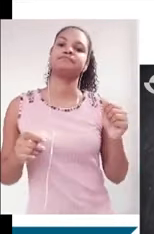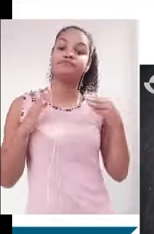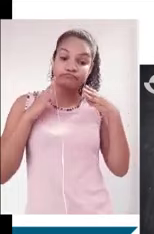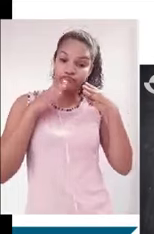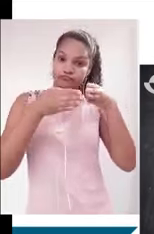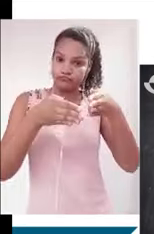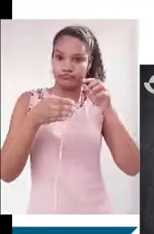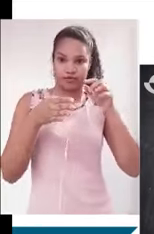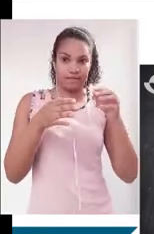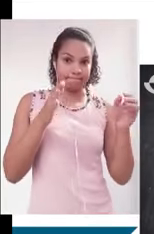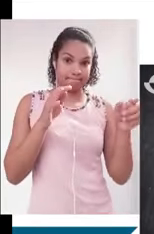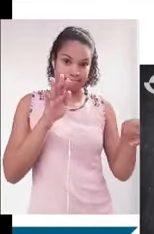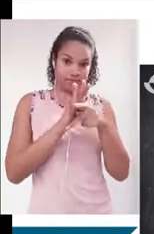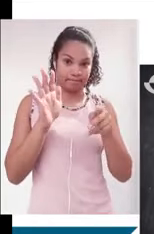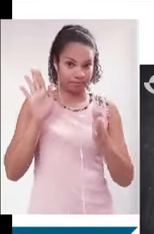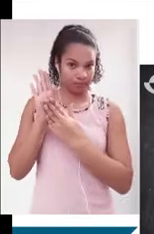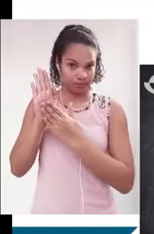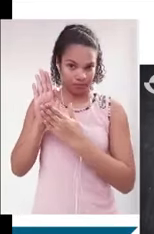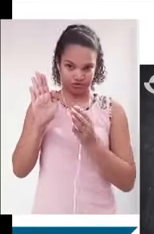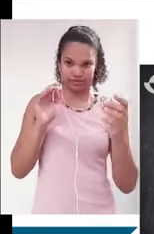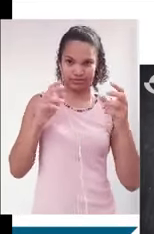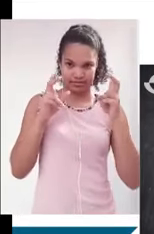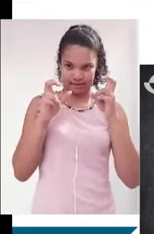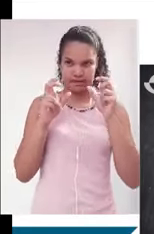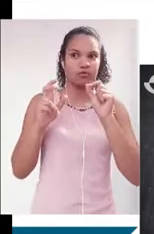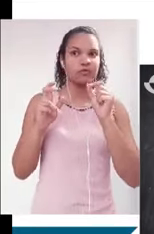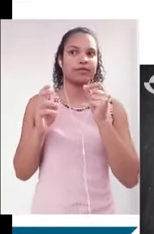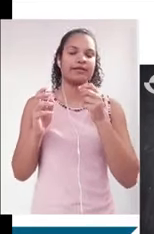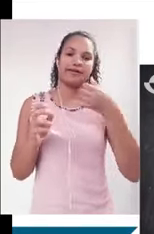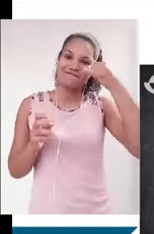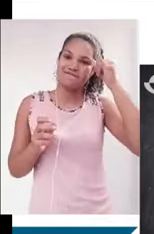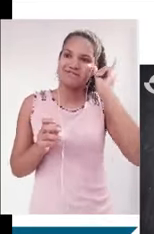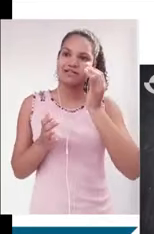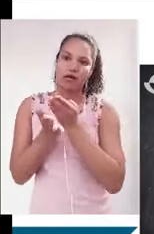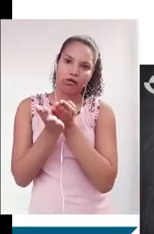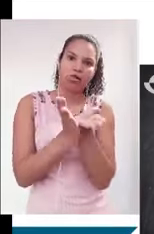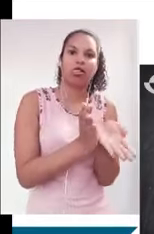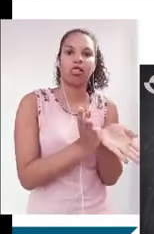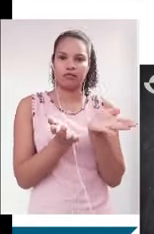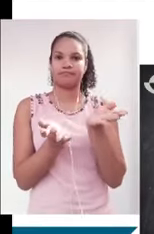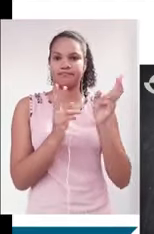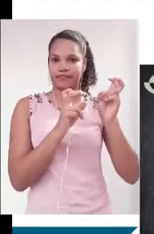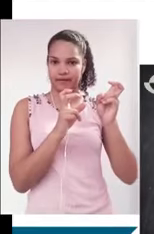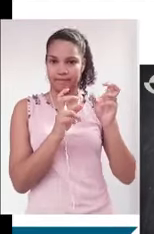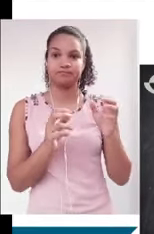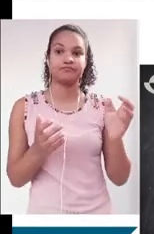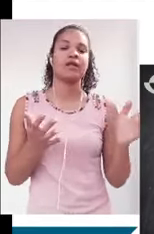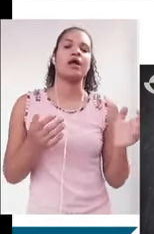da interpretação da proposta de tema, a primeira delas é em relação à fuga temática. Pense comigo, muitos candidatos que ficam entre a nota